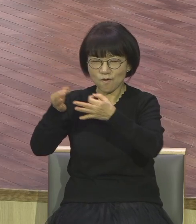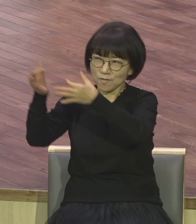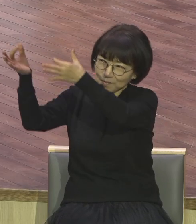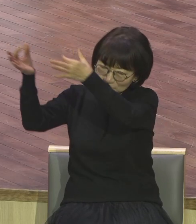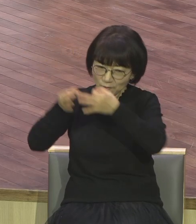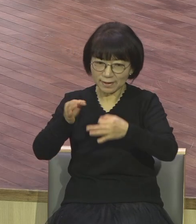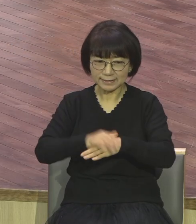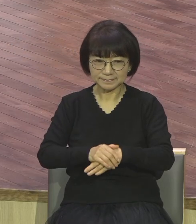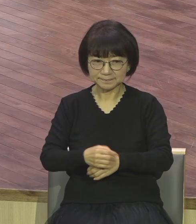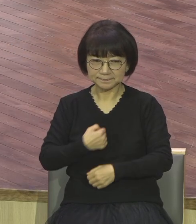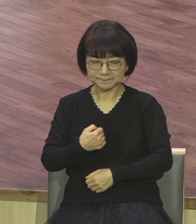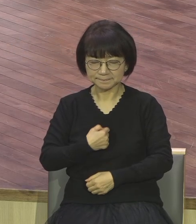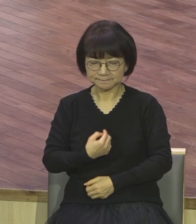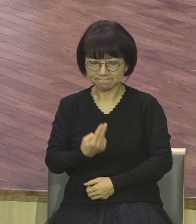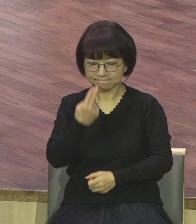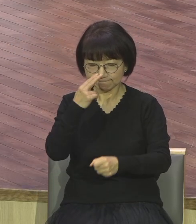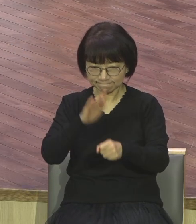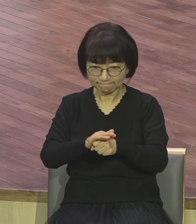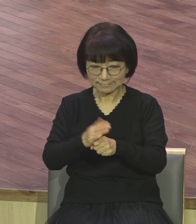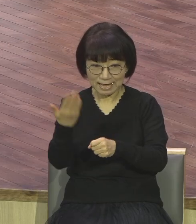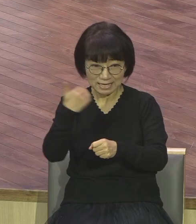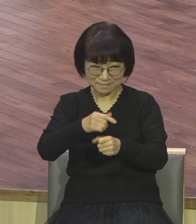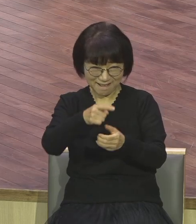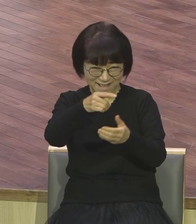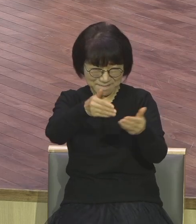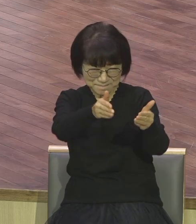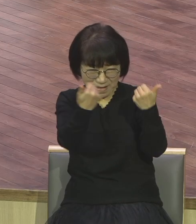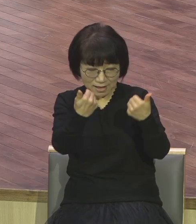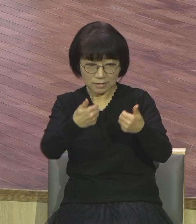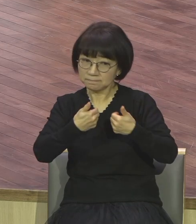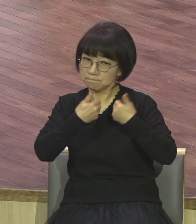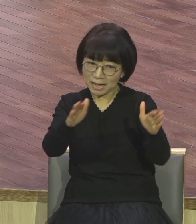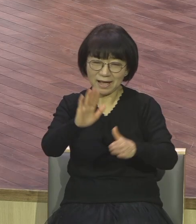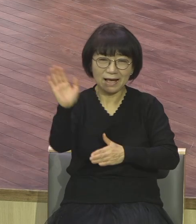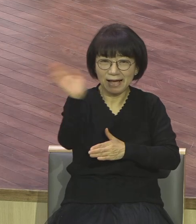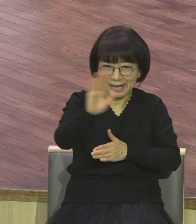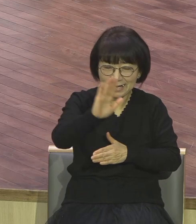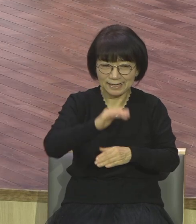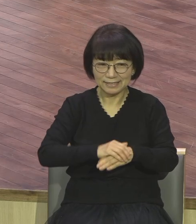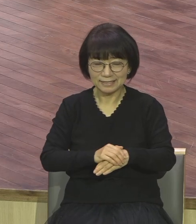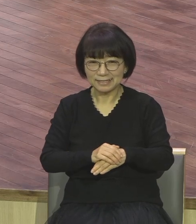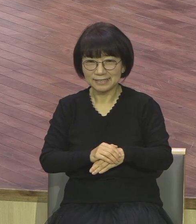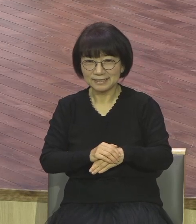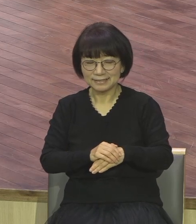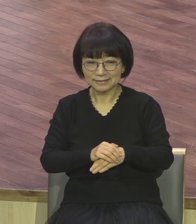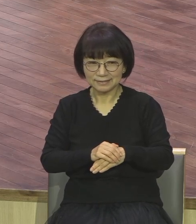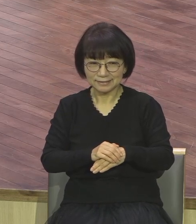억울한지 다 알고 계시는데 하늘 마실 거 내가 월건해가지고 내가 다 해결합니까 그럼 네가 다 해봐